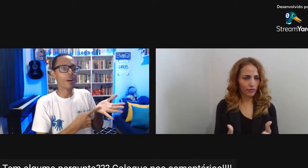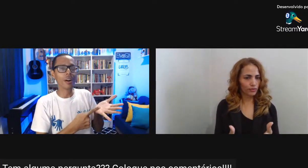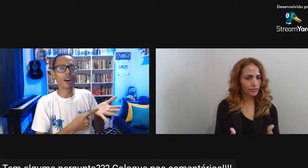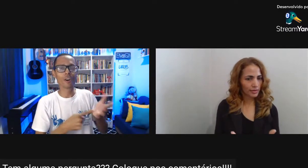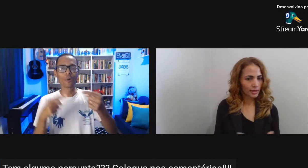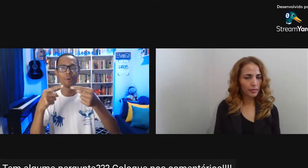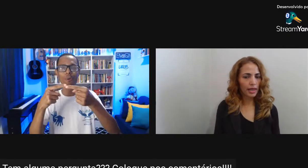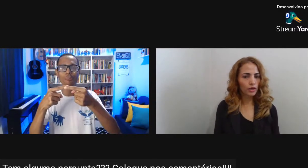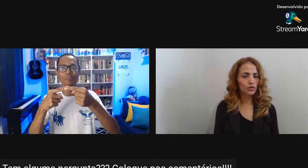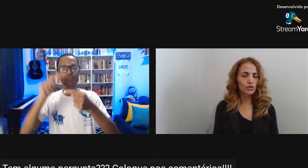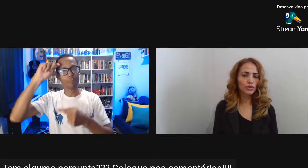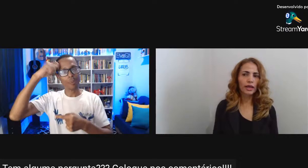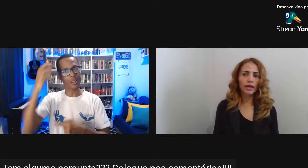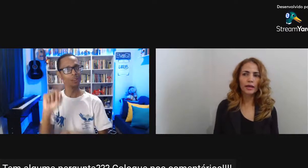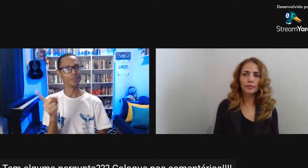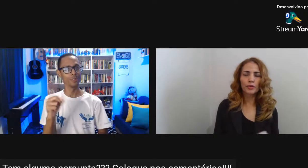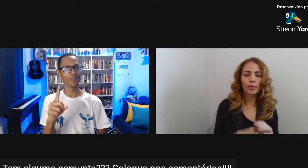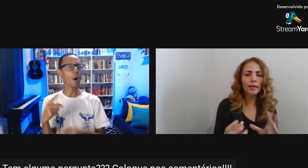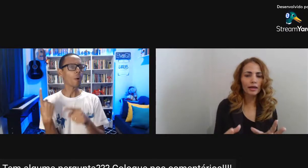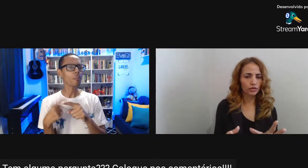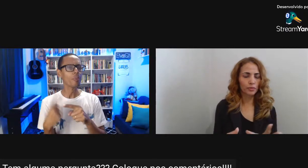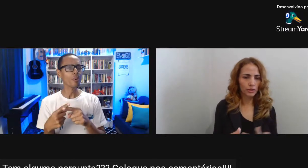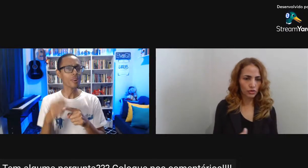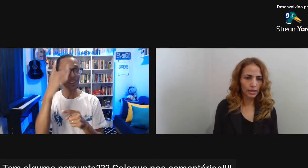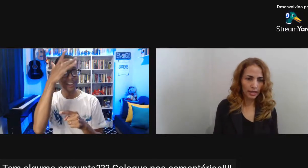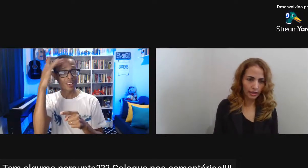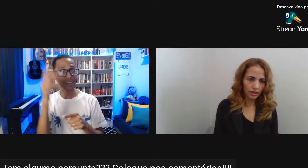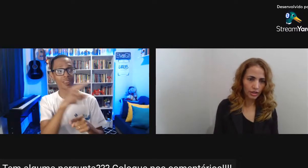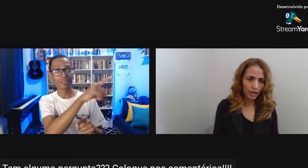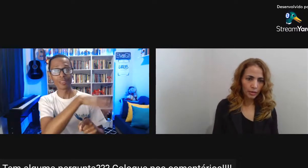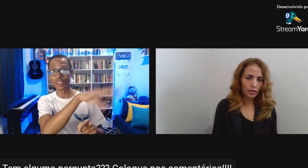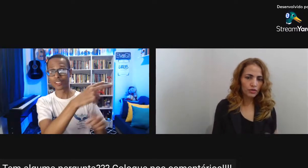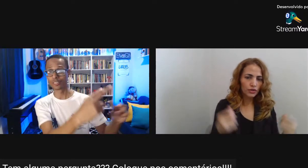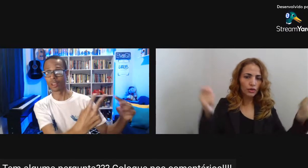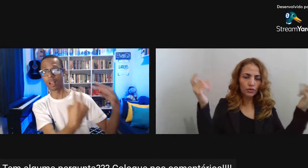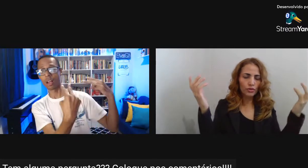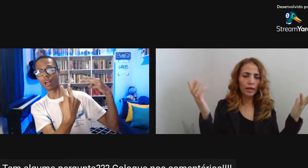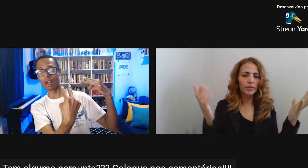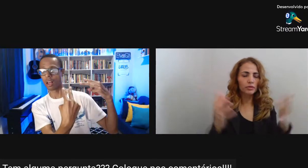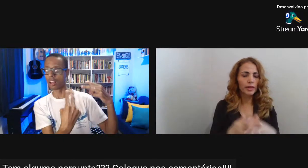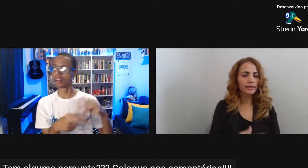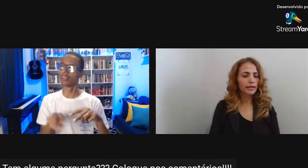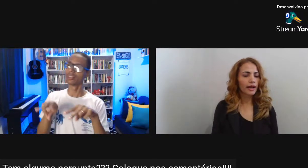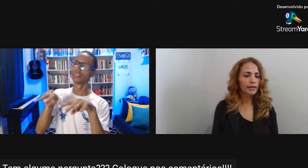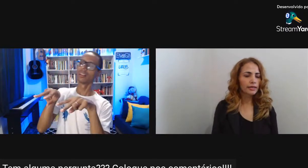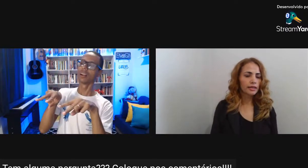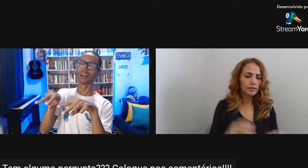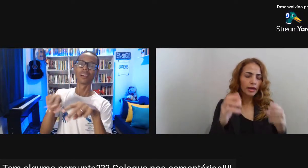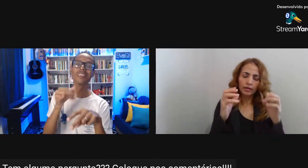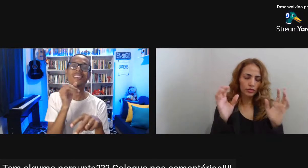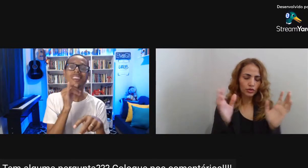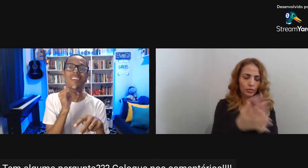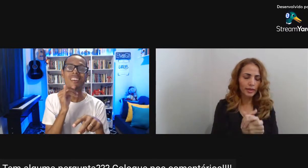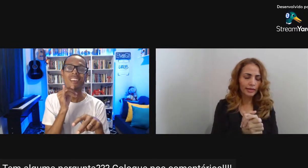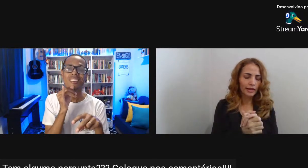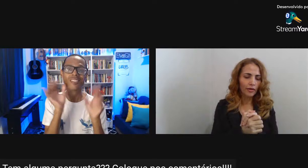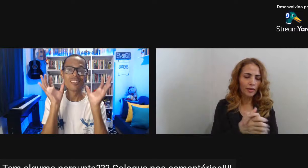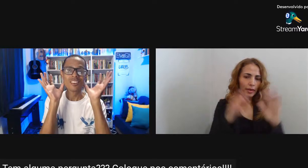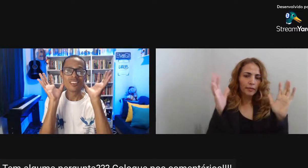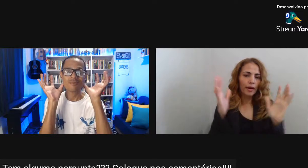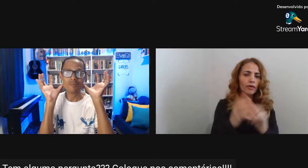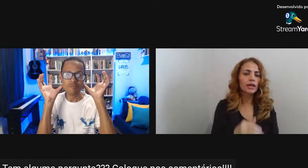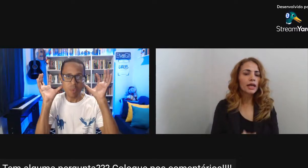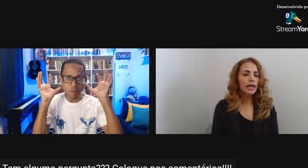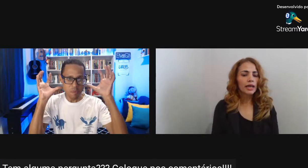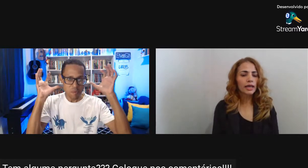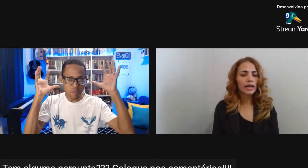Apreciável Menos Problemático Para a sociedade Porque se você usa Um cabelo Black tie Desculpa Black tie Não